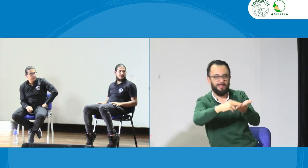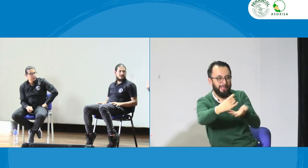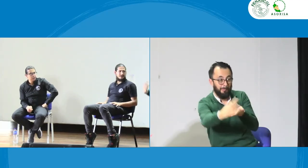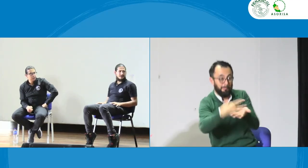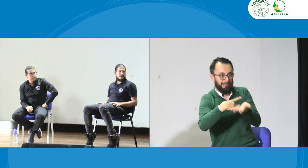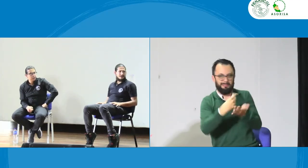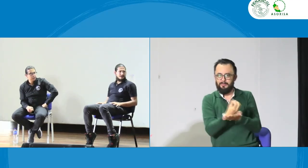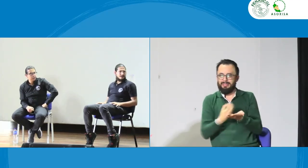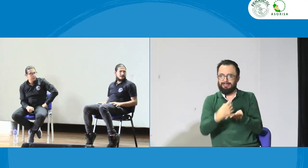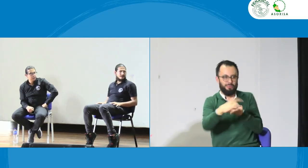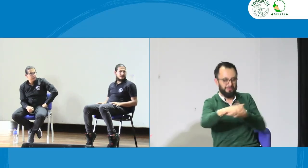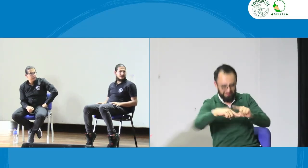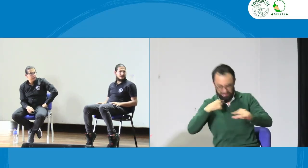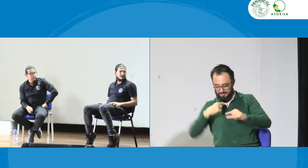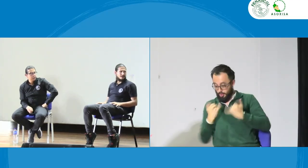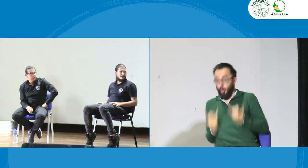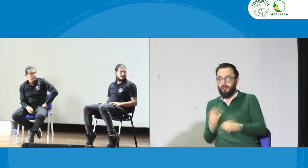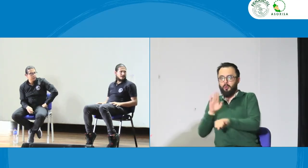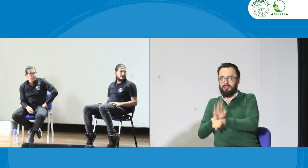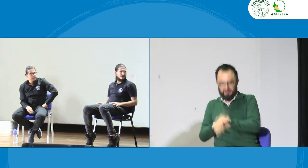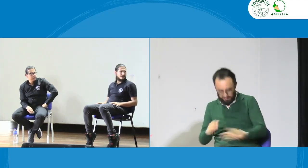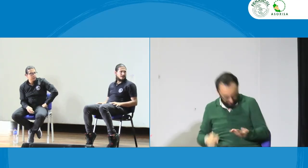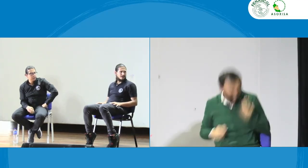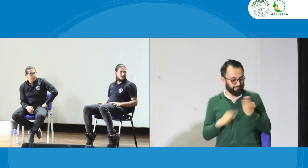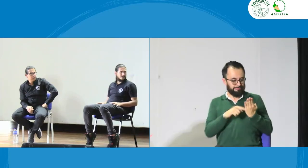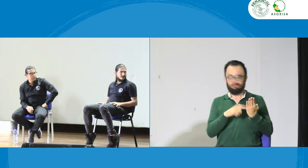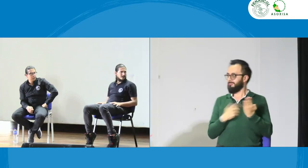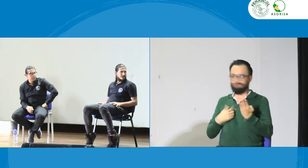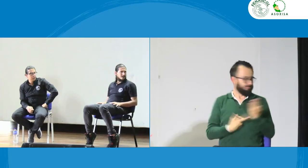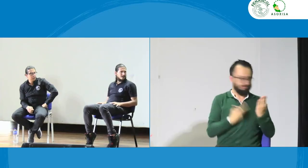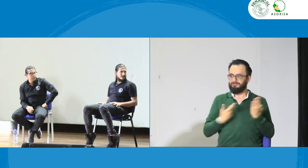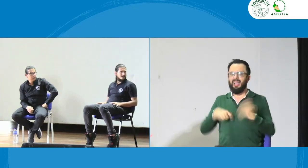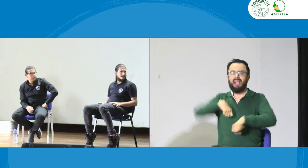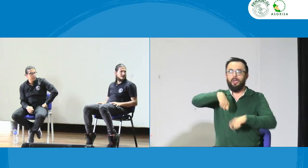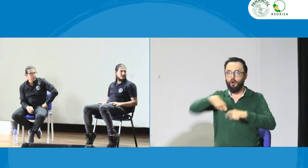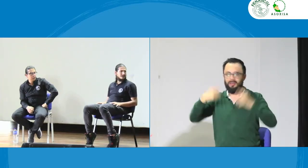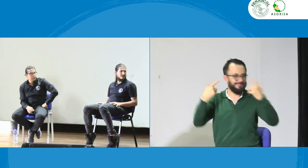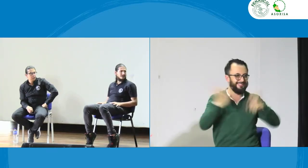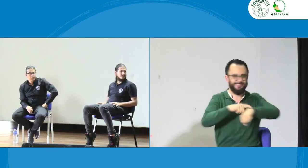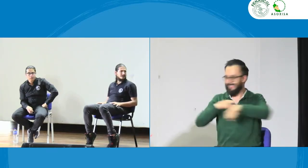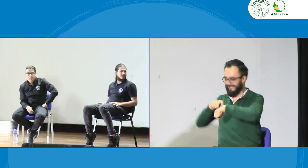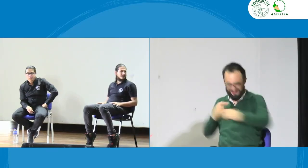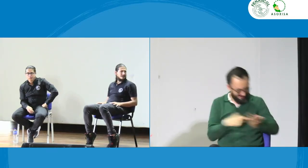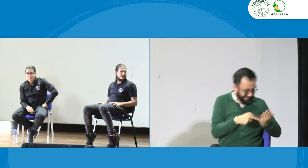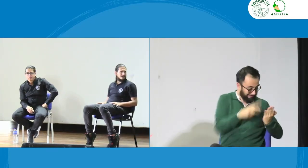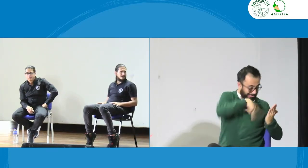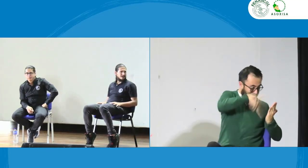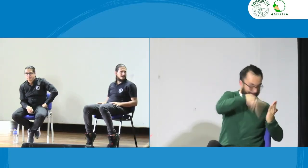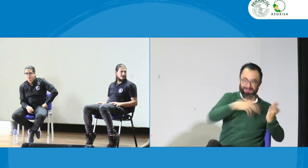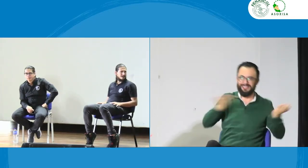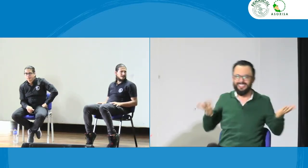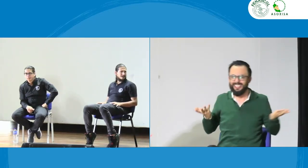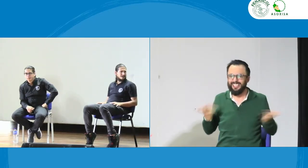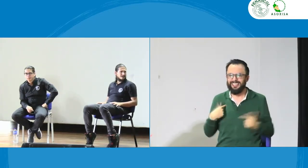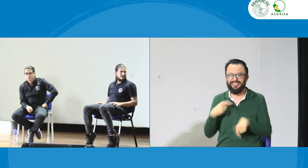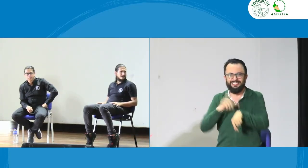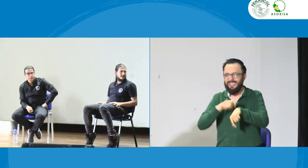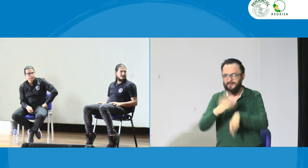colegas que están acá hay una coordinadora del servicio de interpretación ella recibe los powerpoints recibe yo